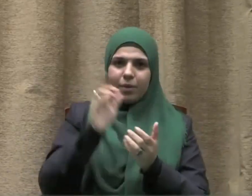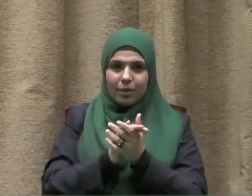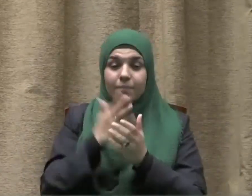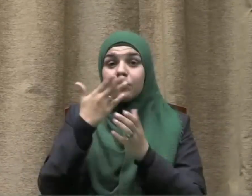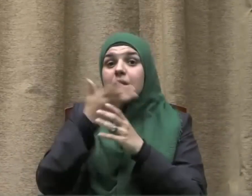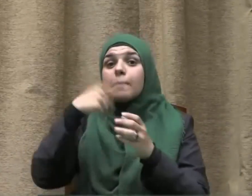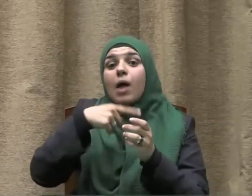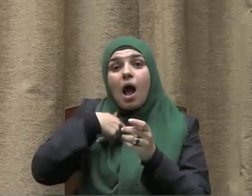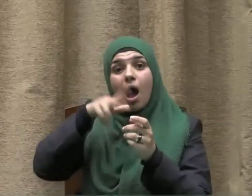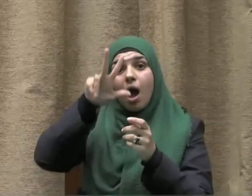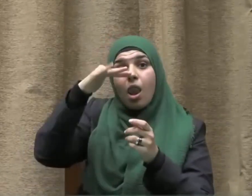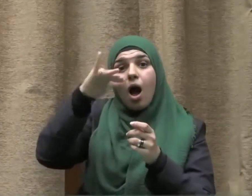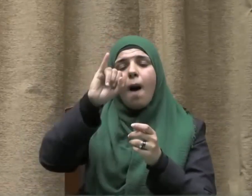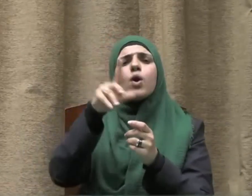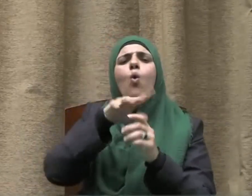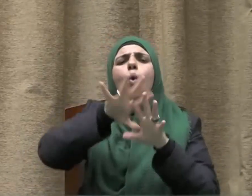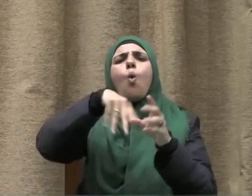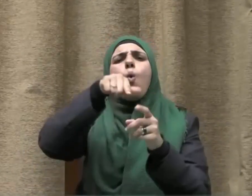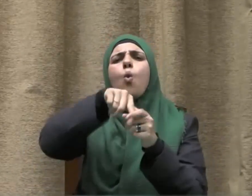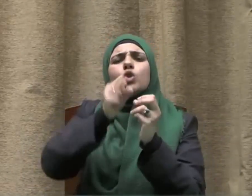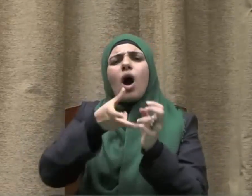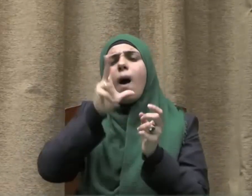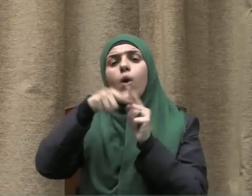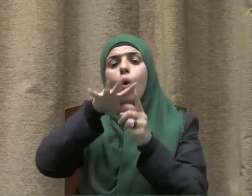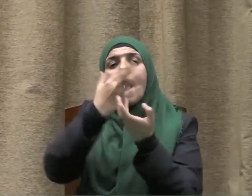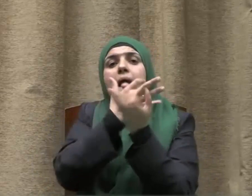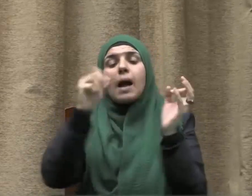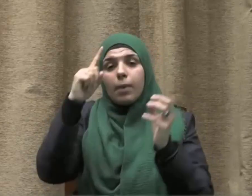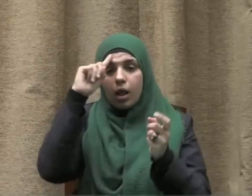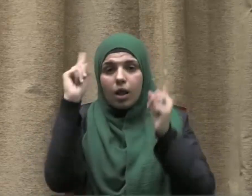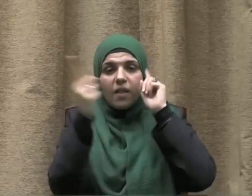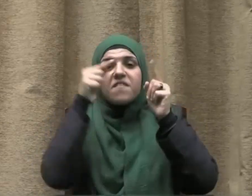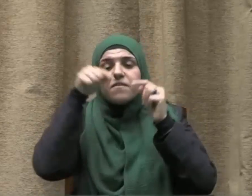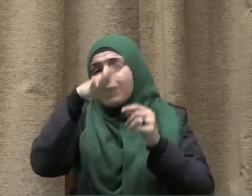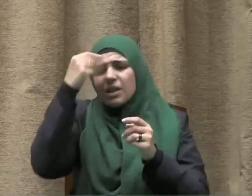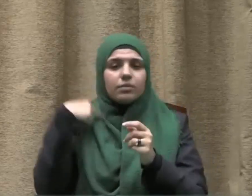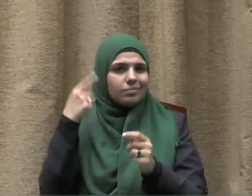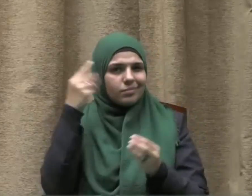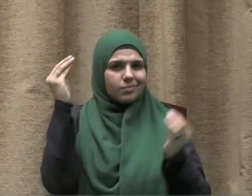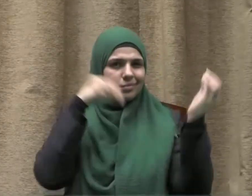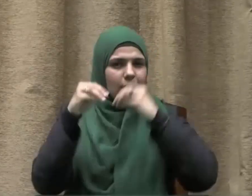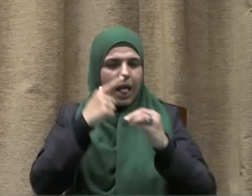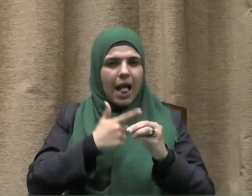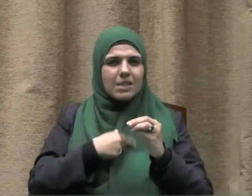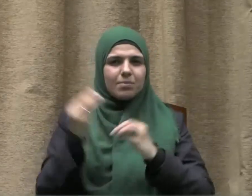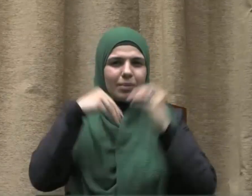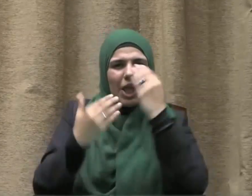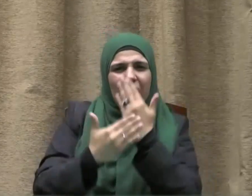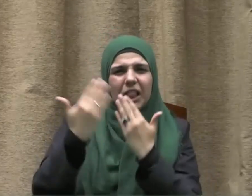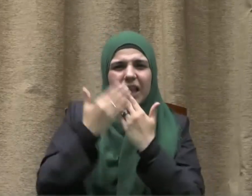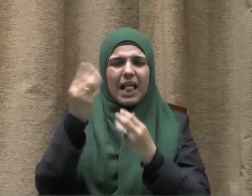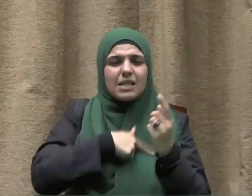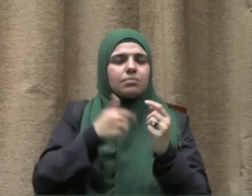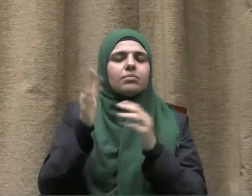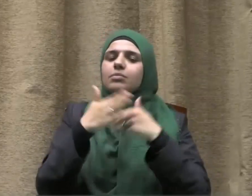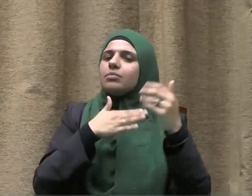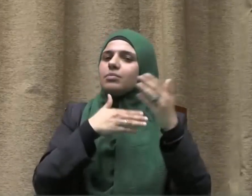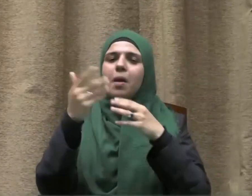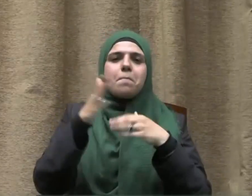نعلم أن الخمر شامل لكل ما يسكر مهما استحدث الناس له من أسماء سواء